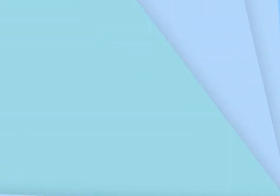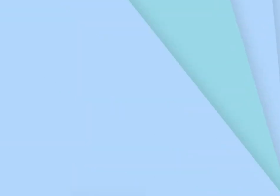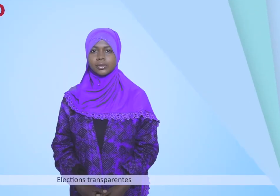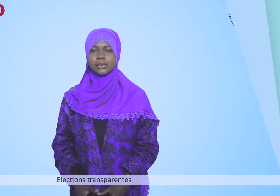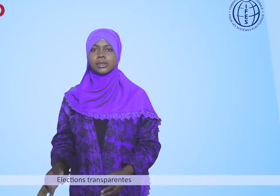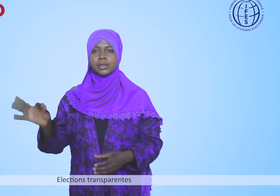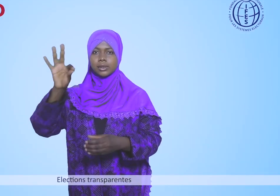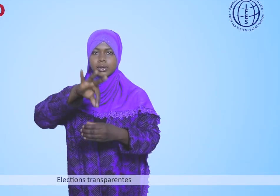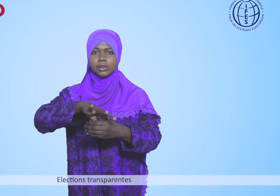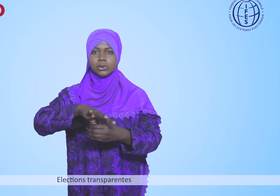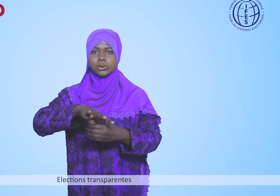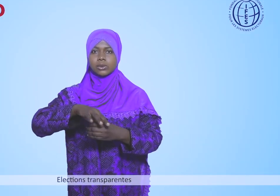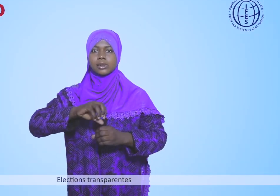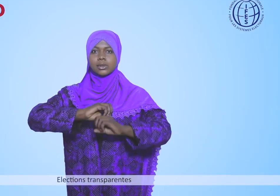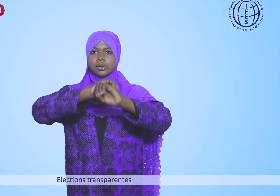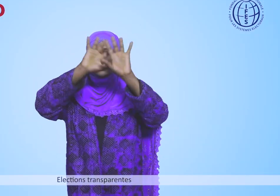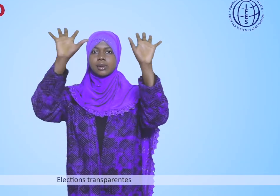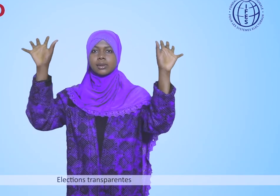Élections transparentes